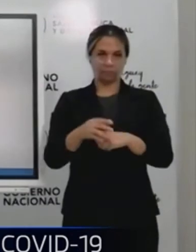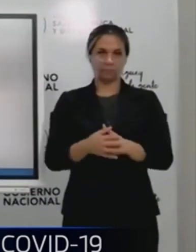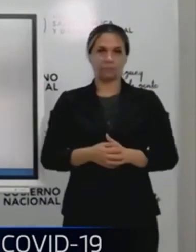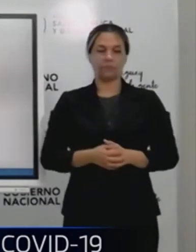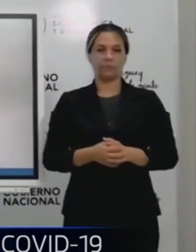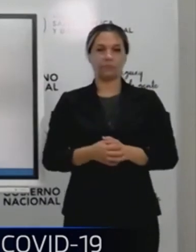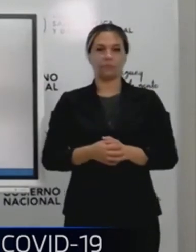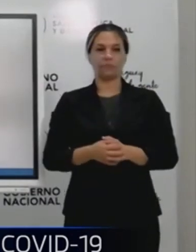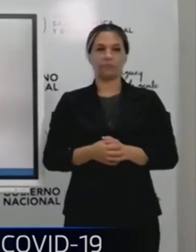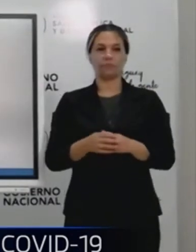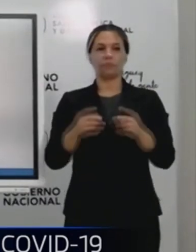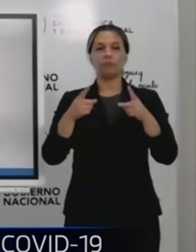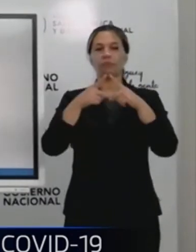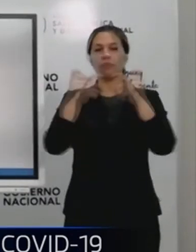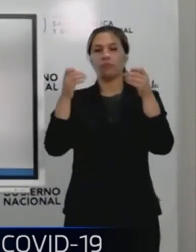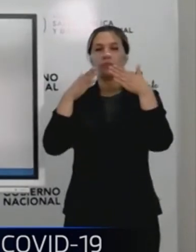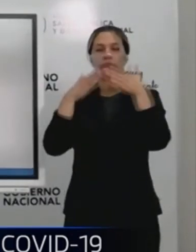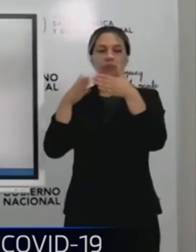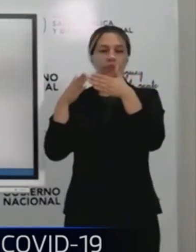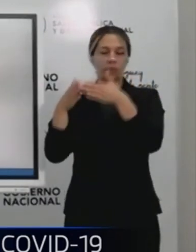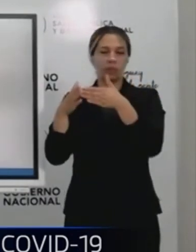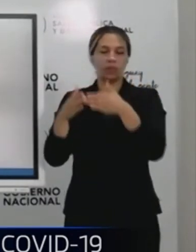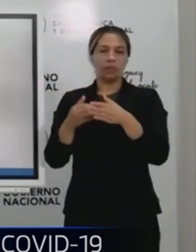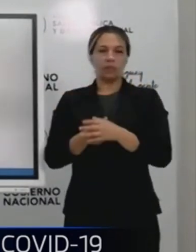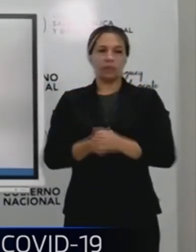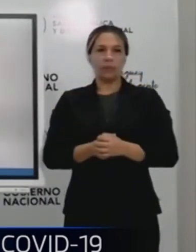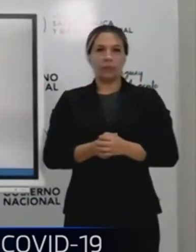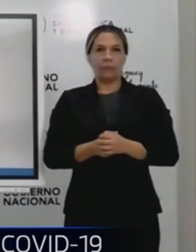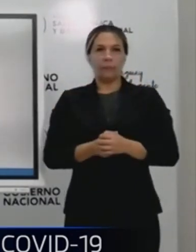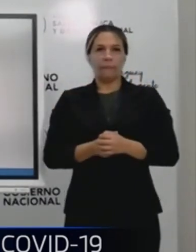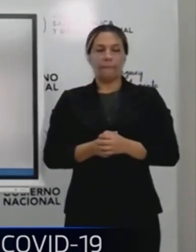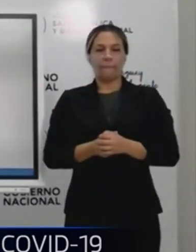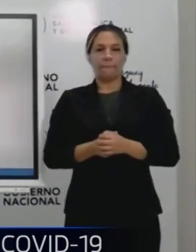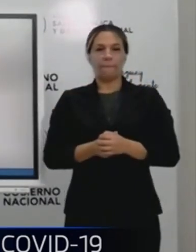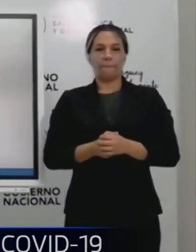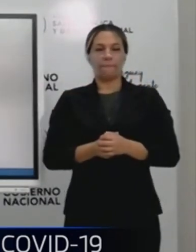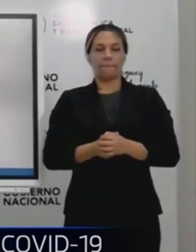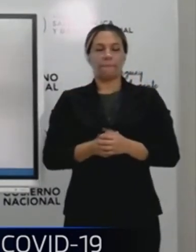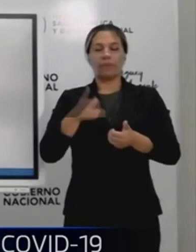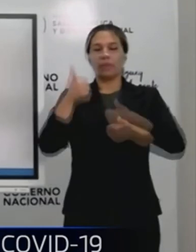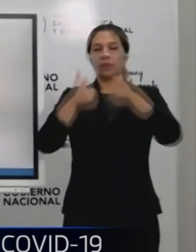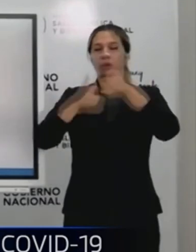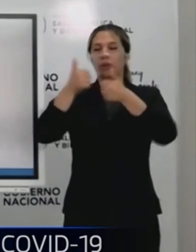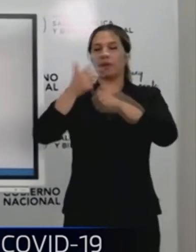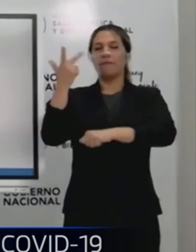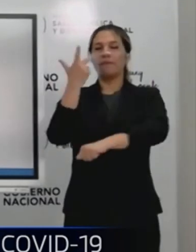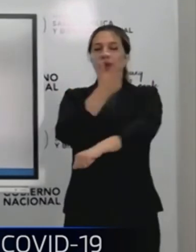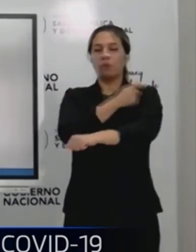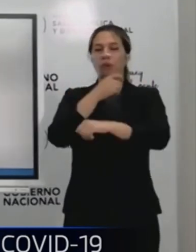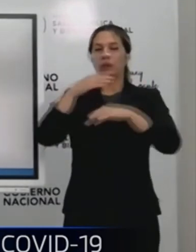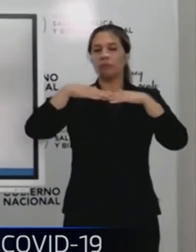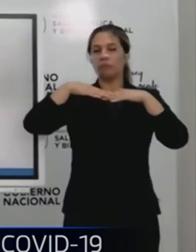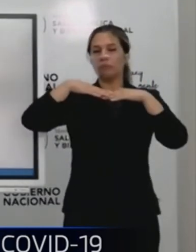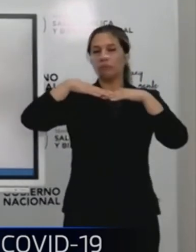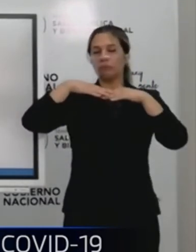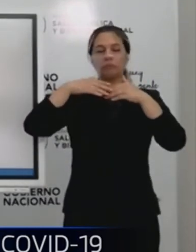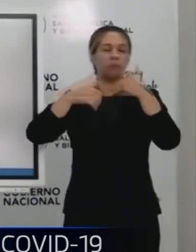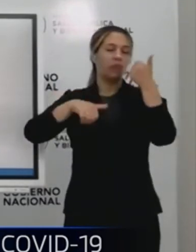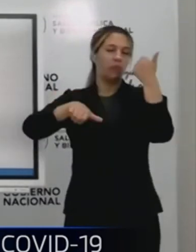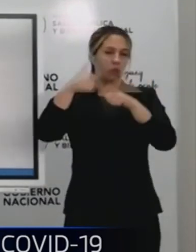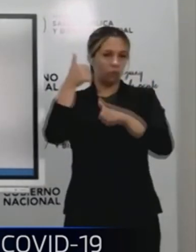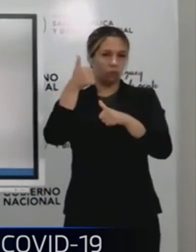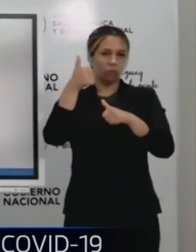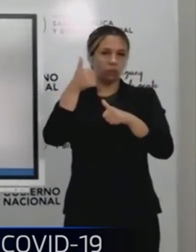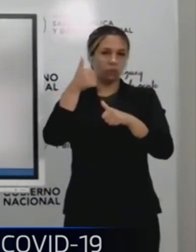Una pregunta conjunta entre Radio 1000 y Radio Nacional del Paraguay, ¿cuál sería la vacuna que más conviene traer